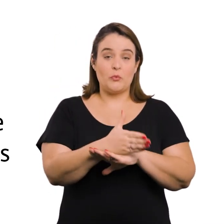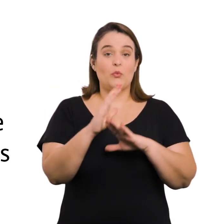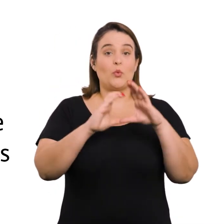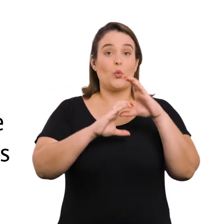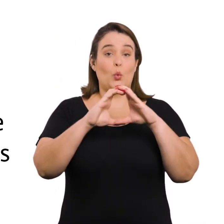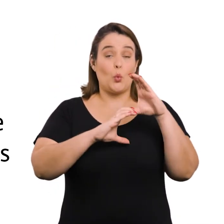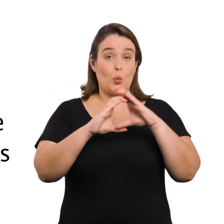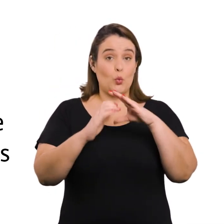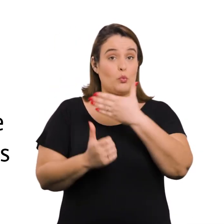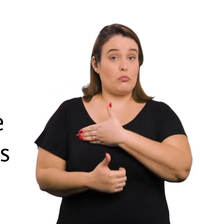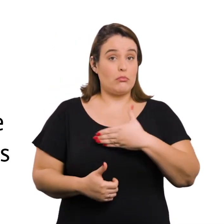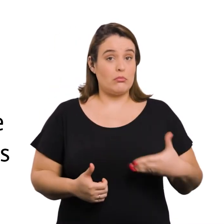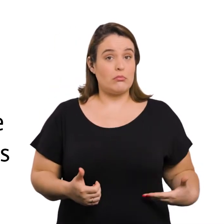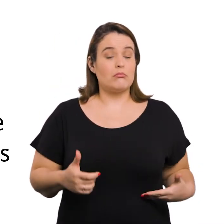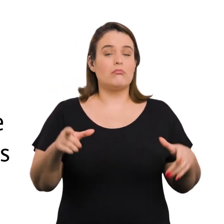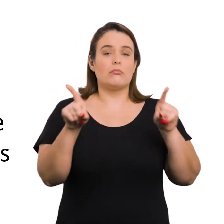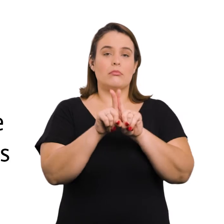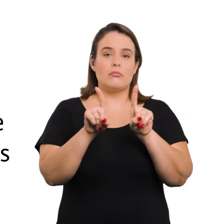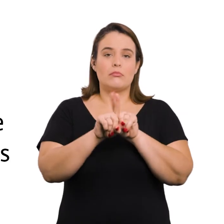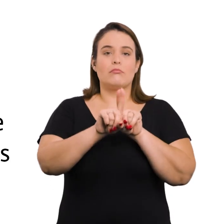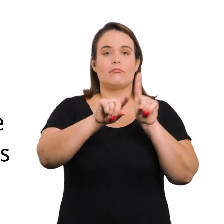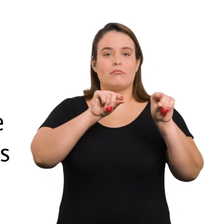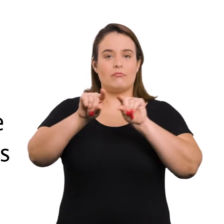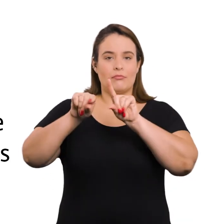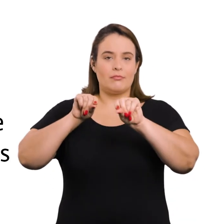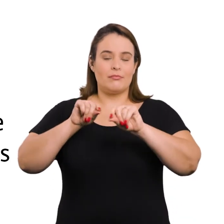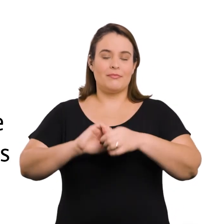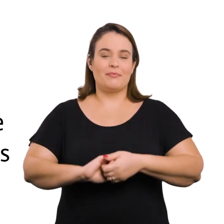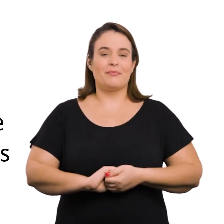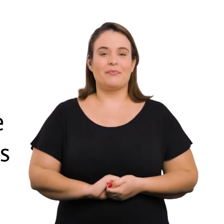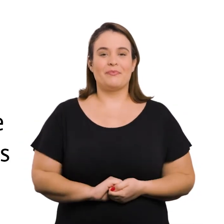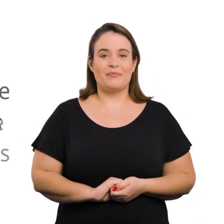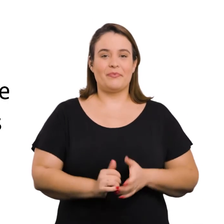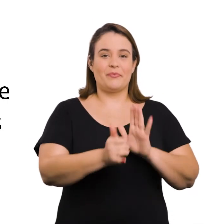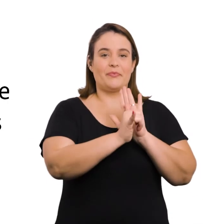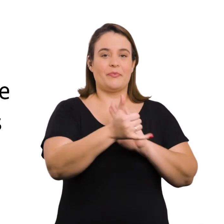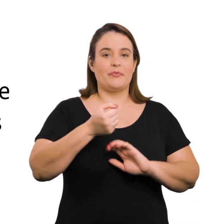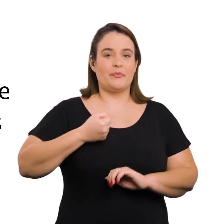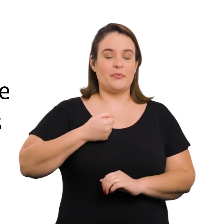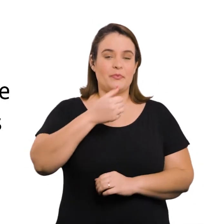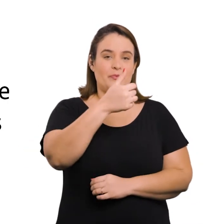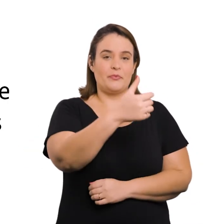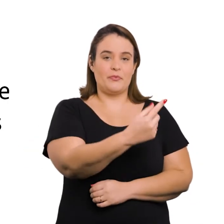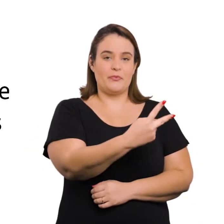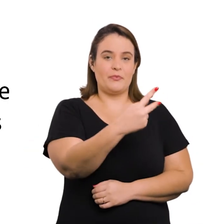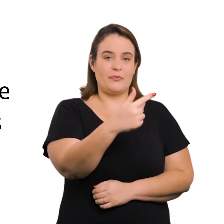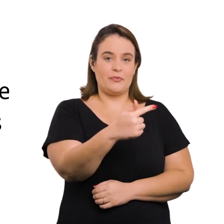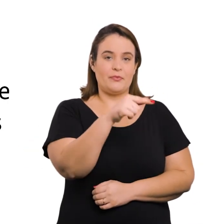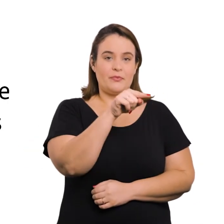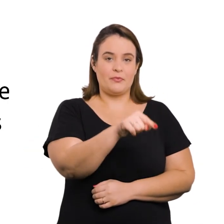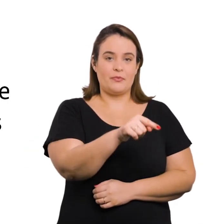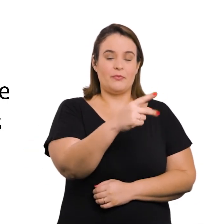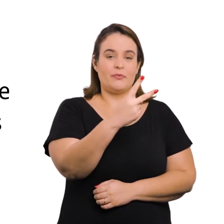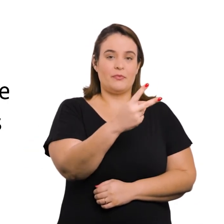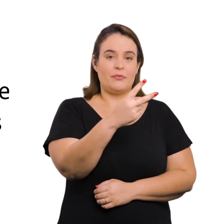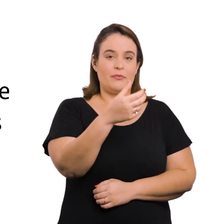participação nos concursos públicos e processos seletivos. Decreto nº 27